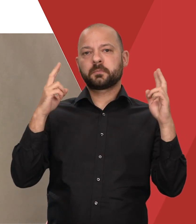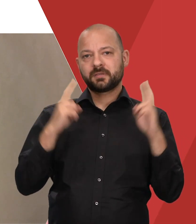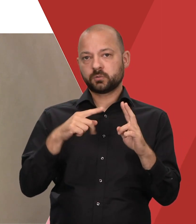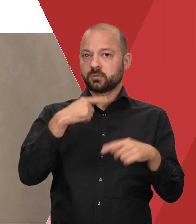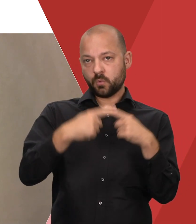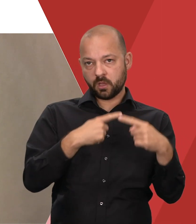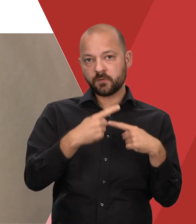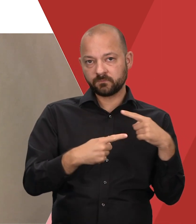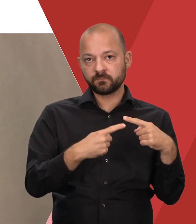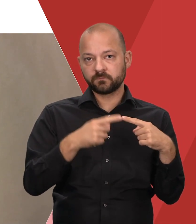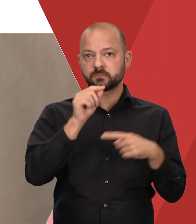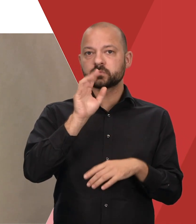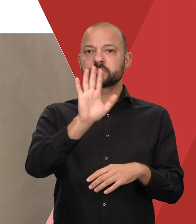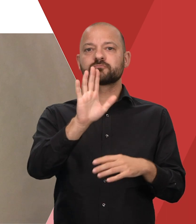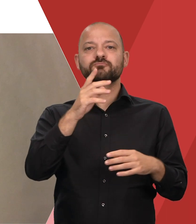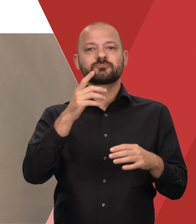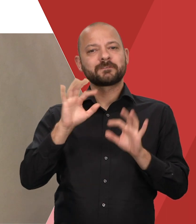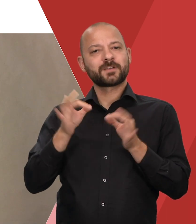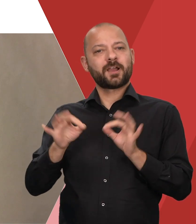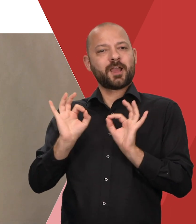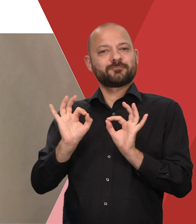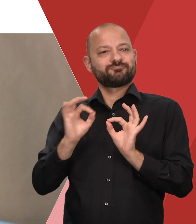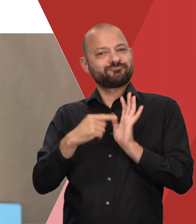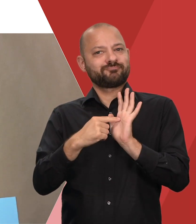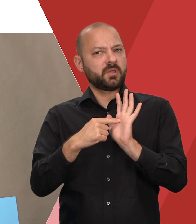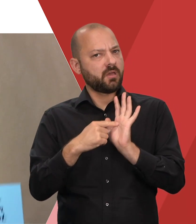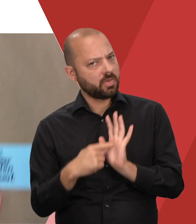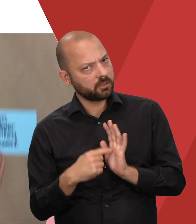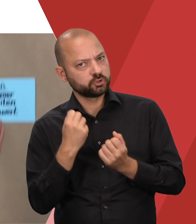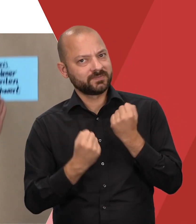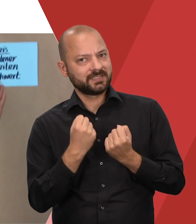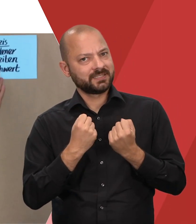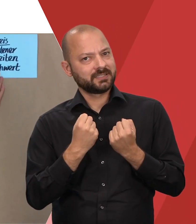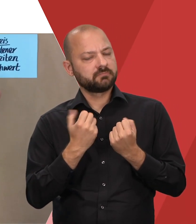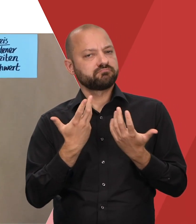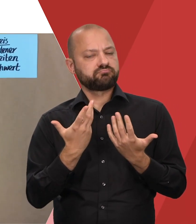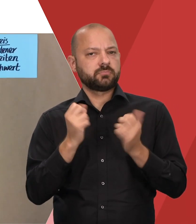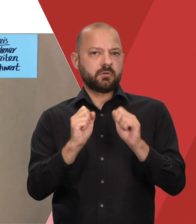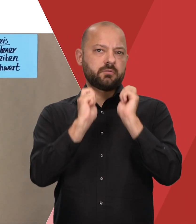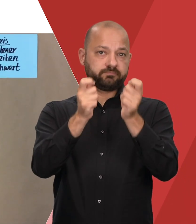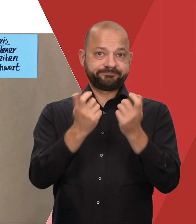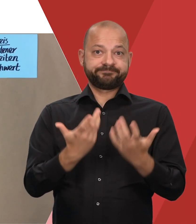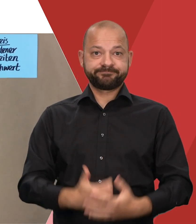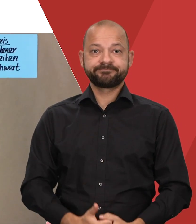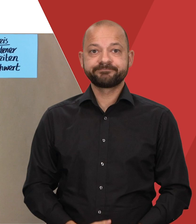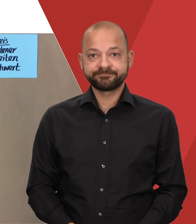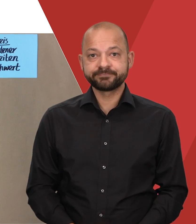gesundheitliche Beeinträchtigung hast, die den Nachweis deiner vorhandenen Fähigkeiten im Studium und in Prüfungen erschwert.